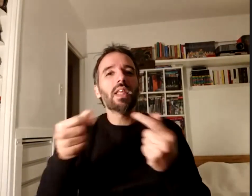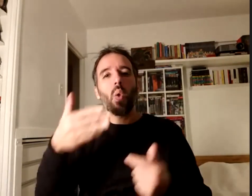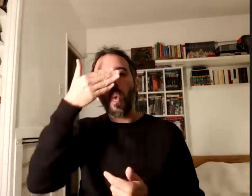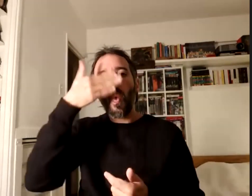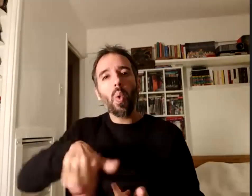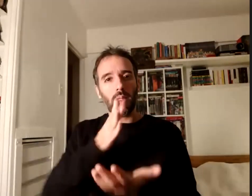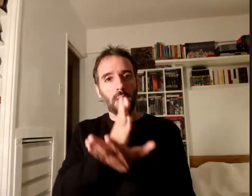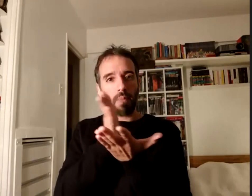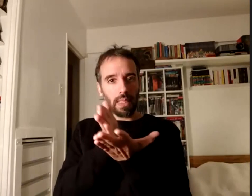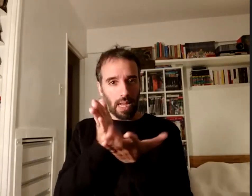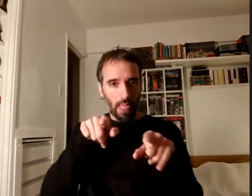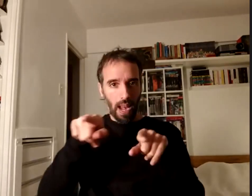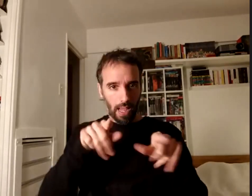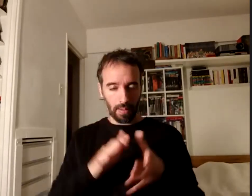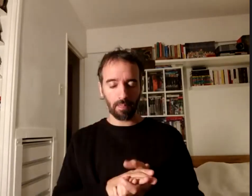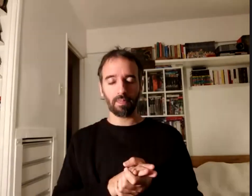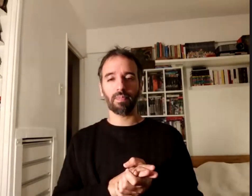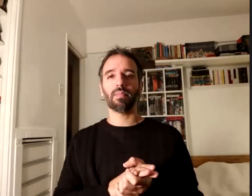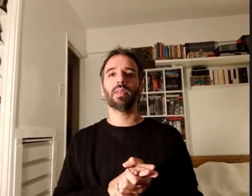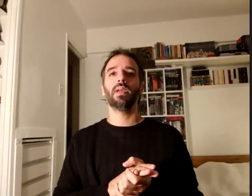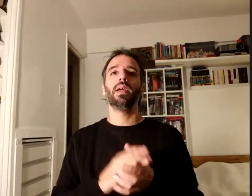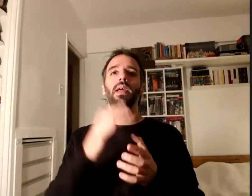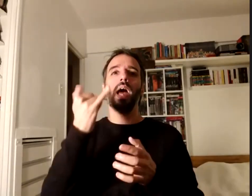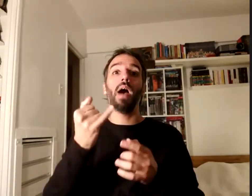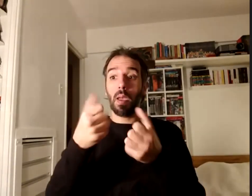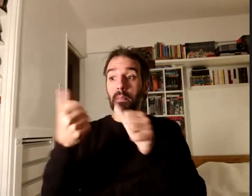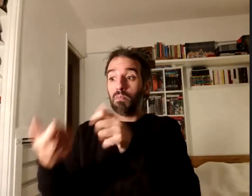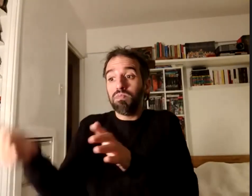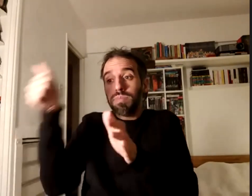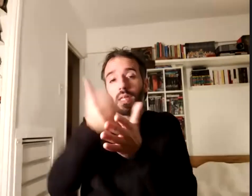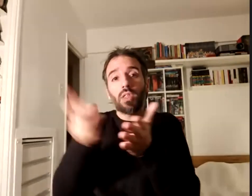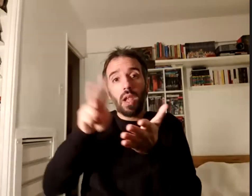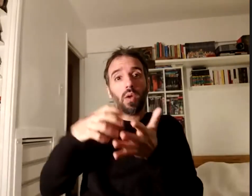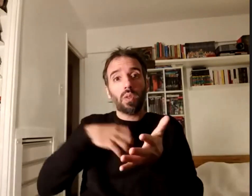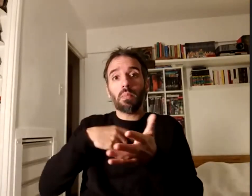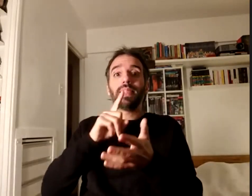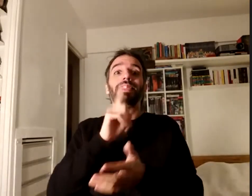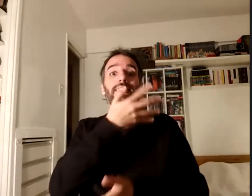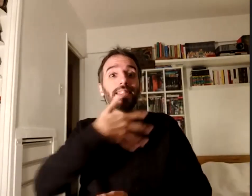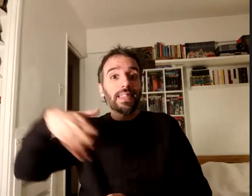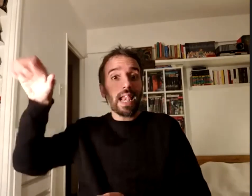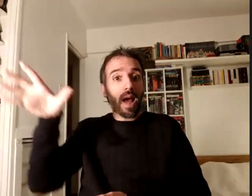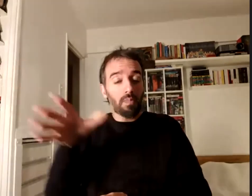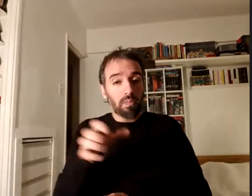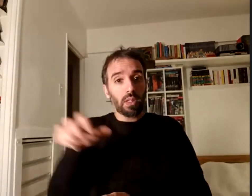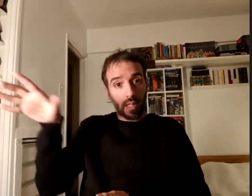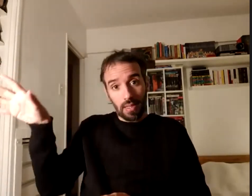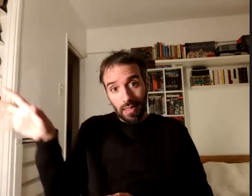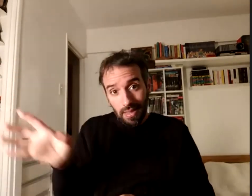había retomado la cursada presencial mediante un transporte que lo trasladaba en canilla acompañado de un